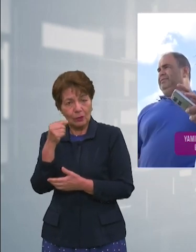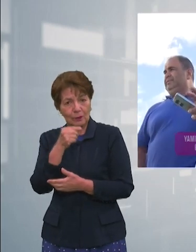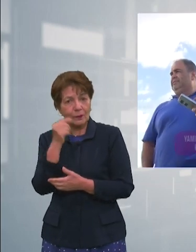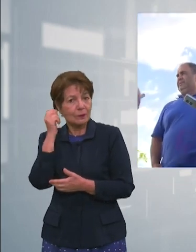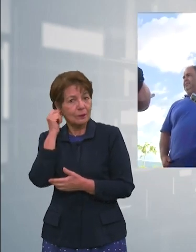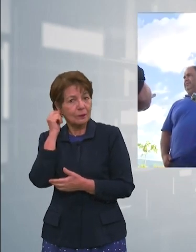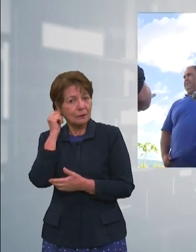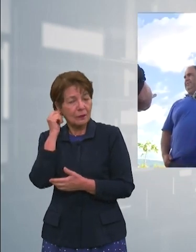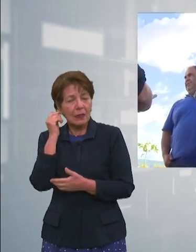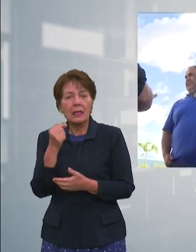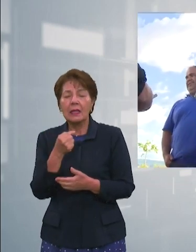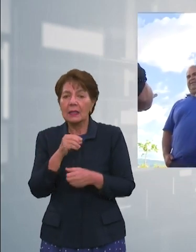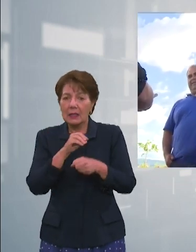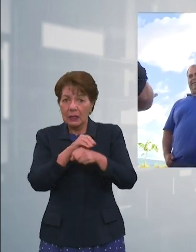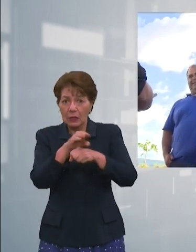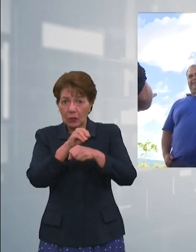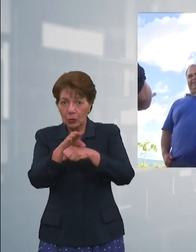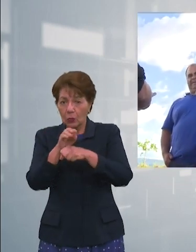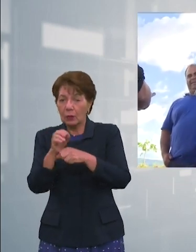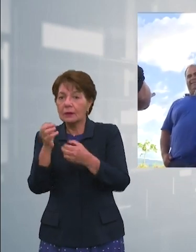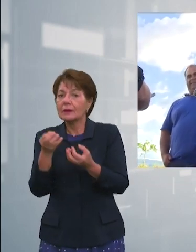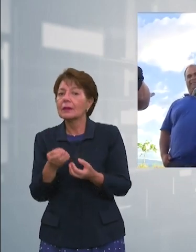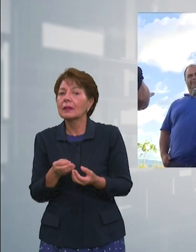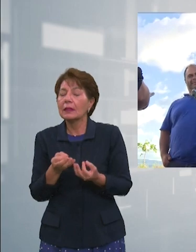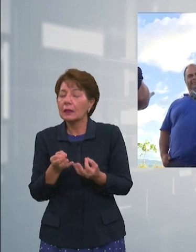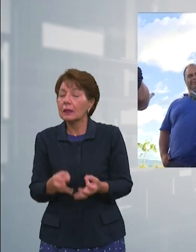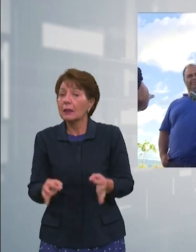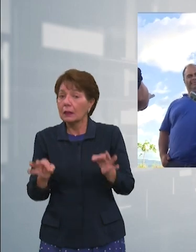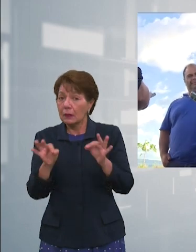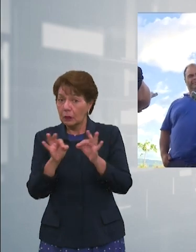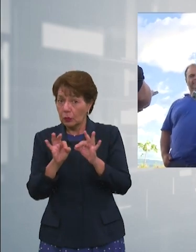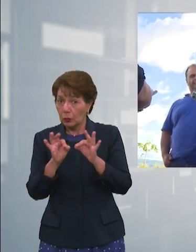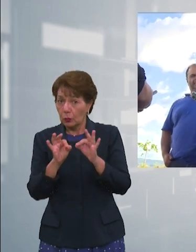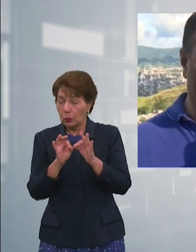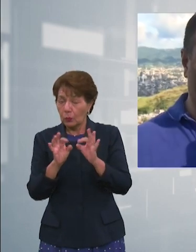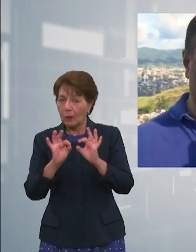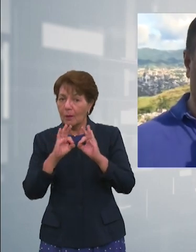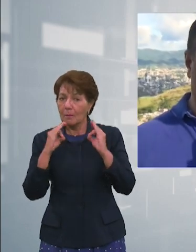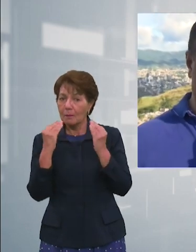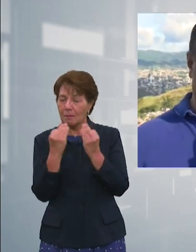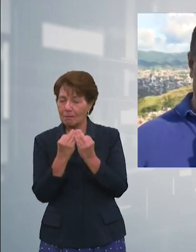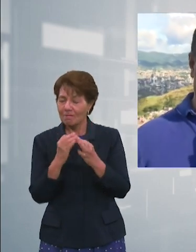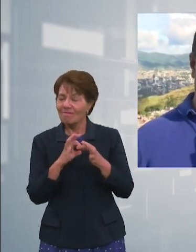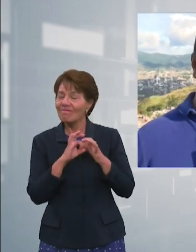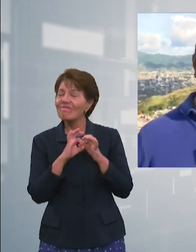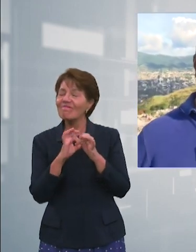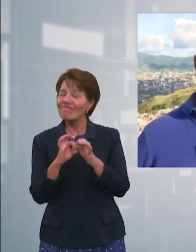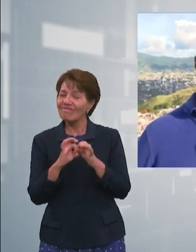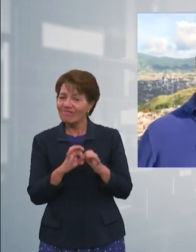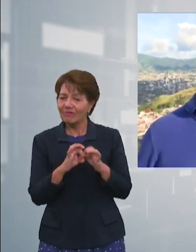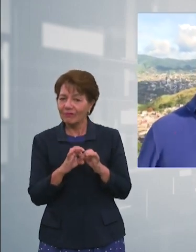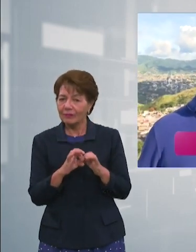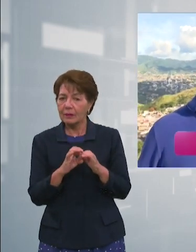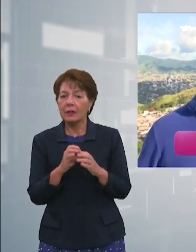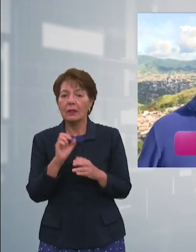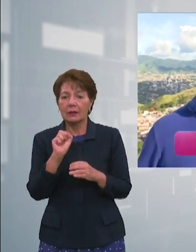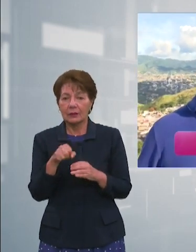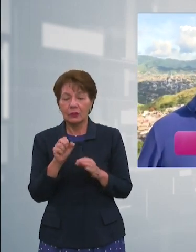manda un mensaje acerca de la importancia de mantener la familia unida. La familia es unida, le digo que cualquiera se muere.